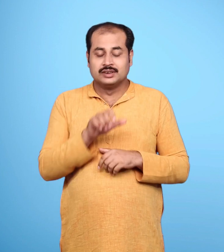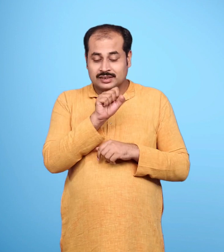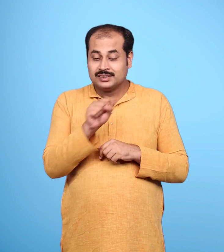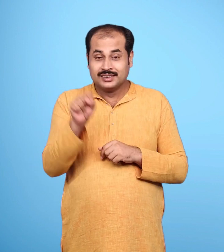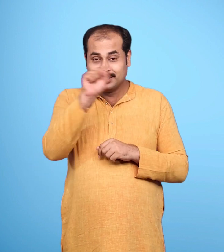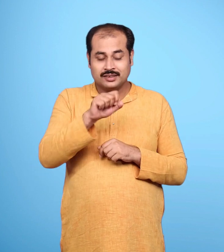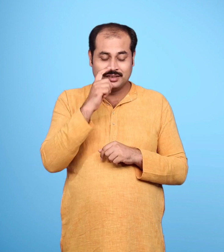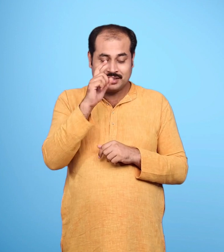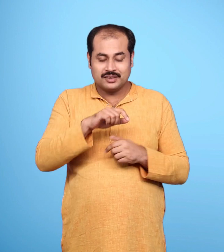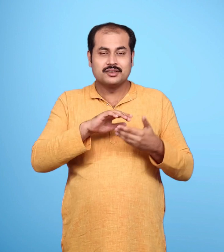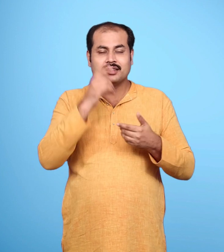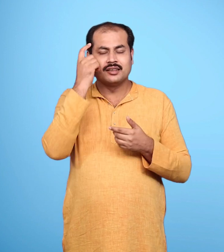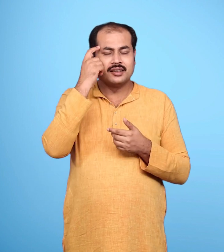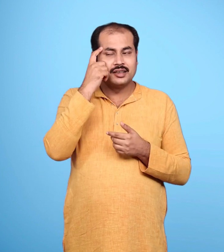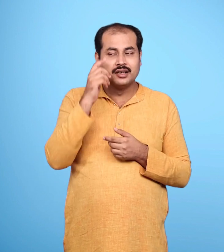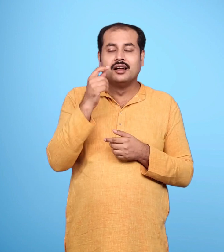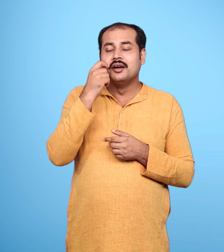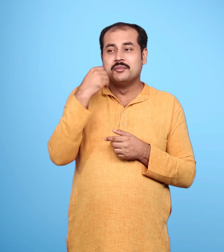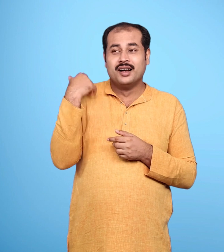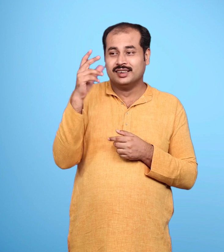सीता को इसके पीछे शड़ेंत्र दिखाए दिया